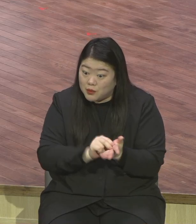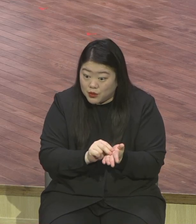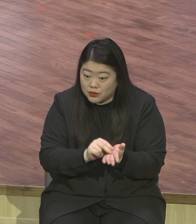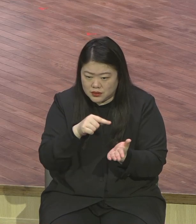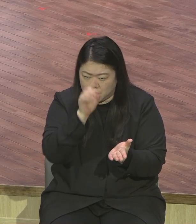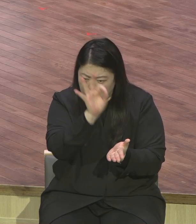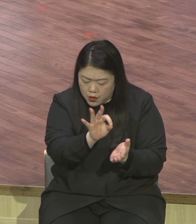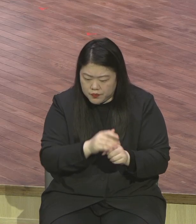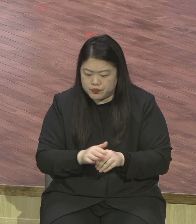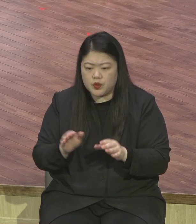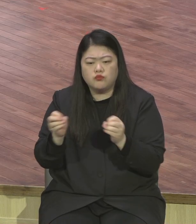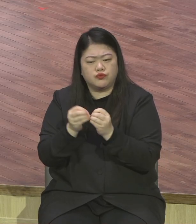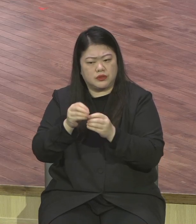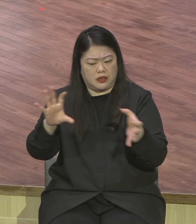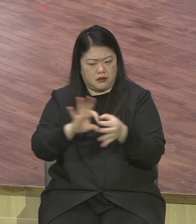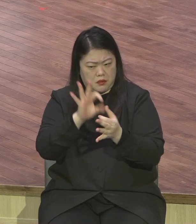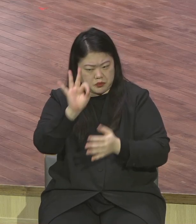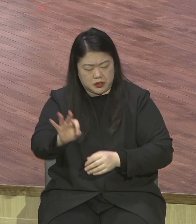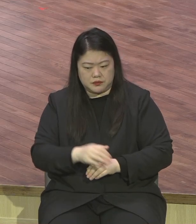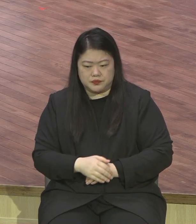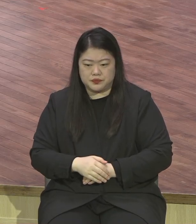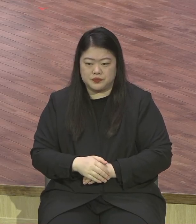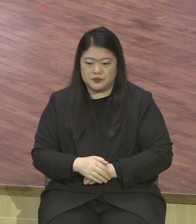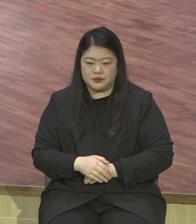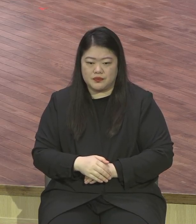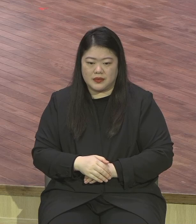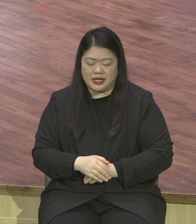정확한 답은 치우스밋의 삶을 사는 사람.